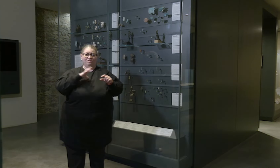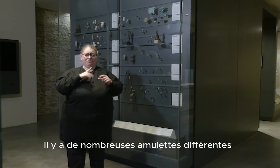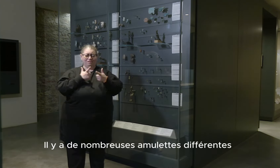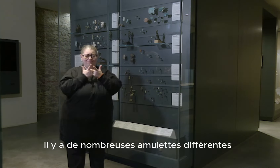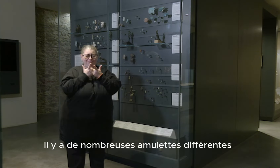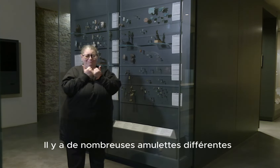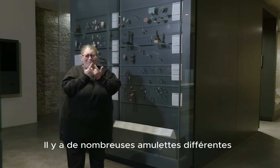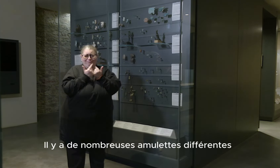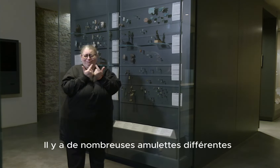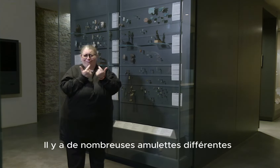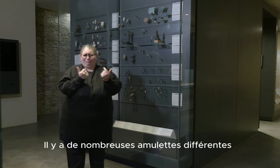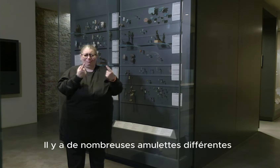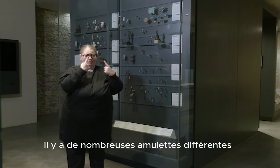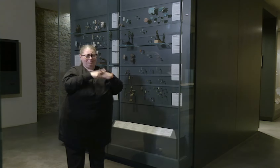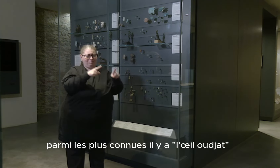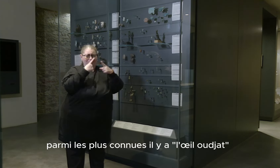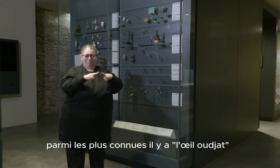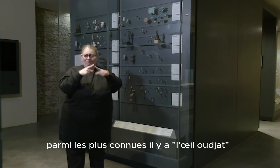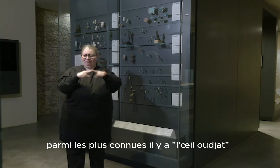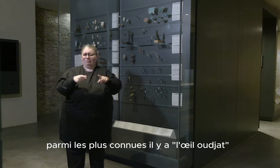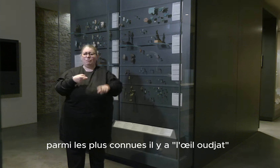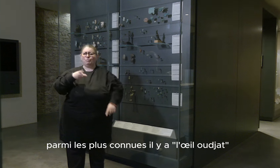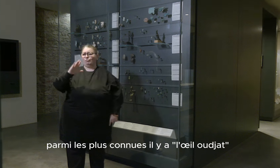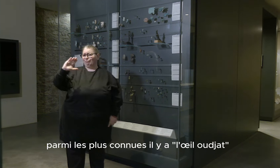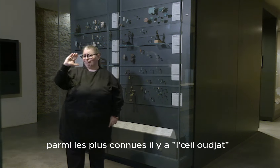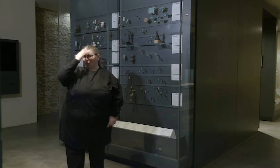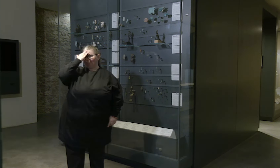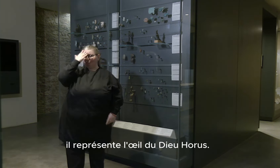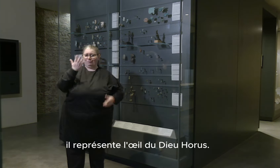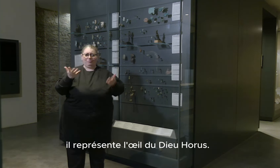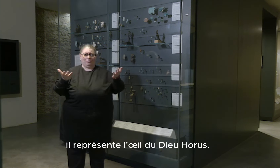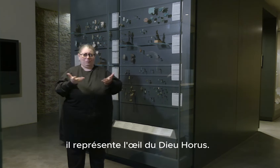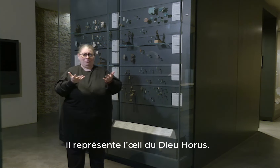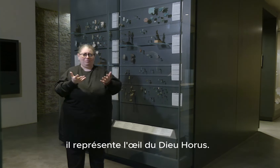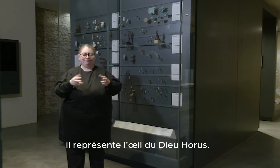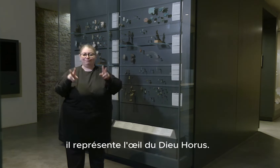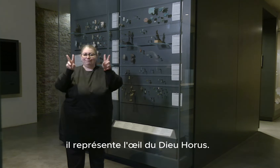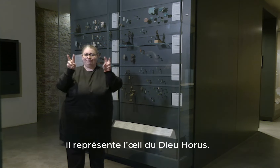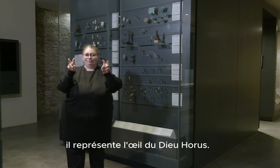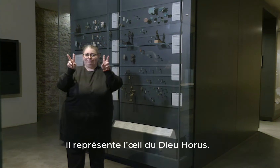Il y a de nombreuses amulettes différentes. Parmi les plus connues, il y a l'œil Udja. Il représente l'œil du dieu Horus.